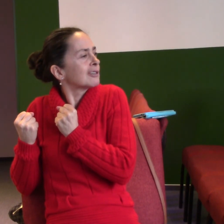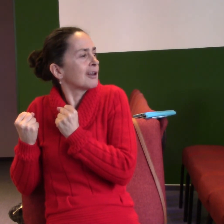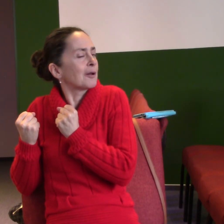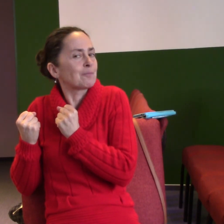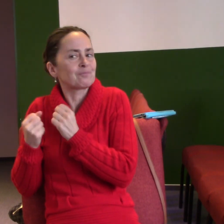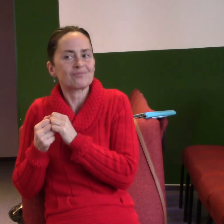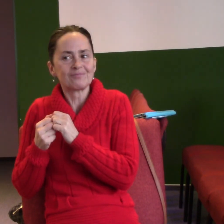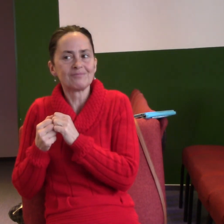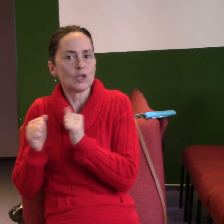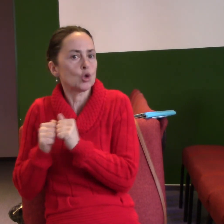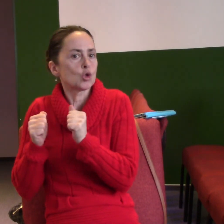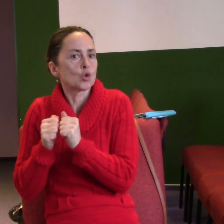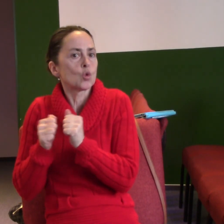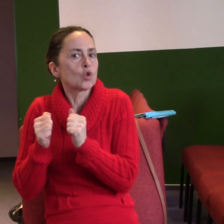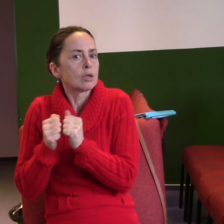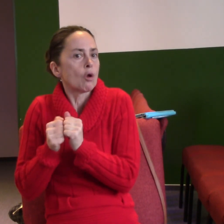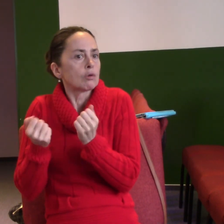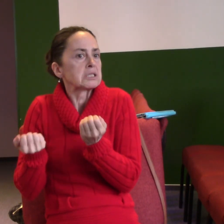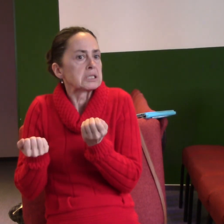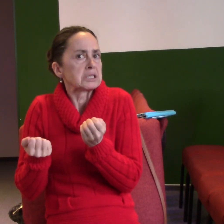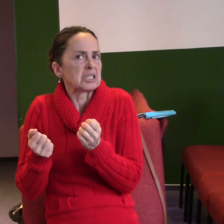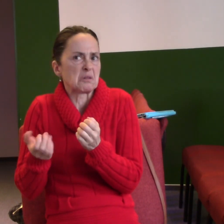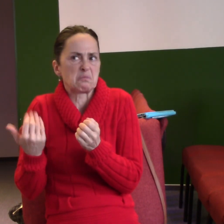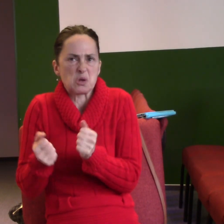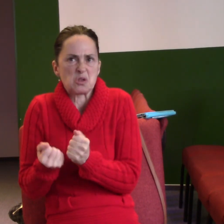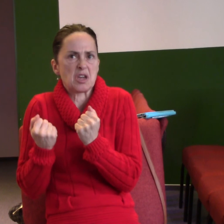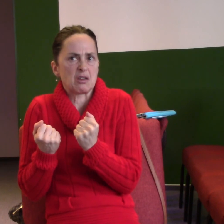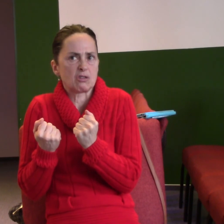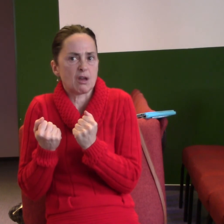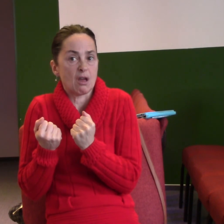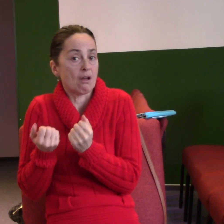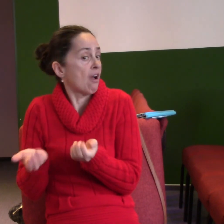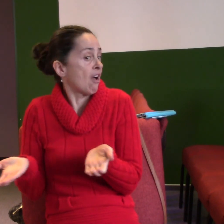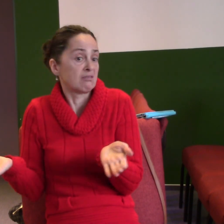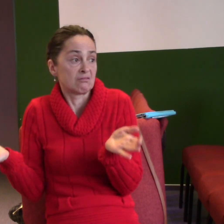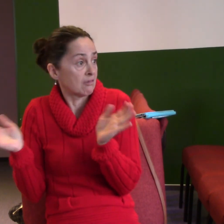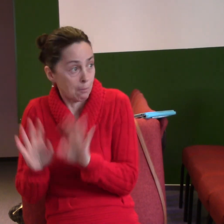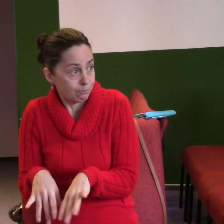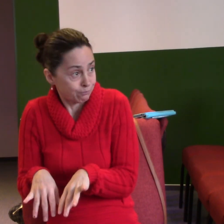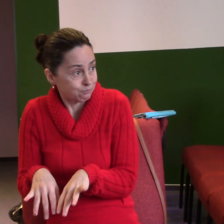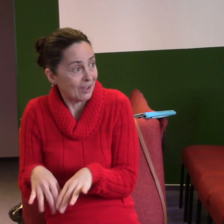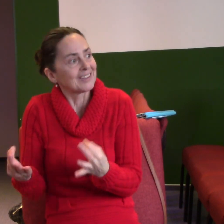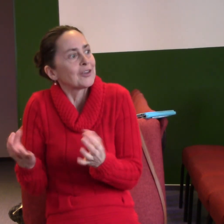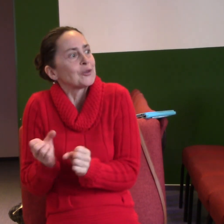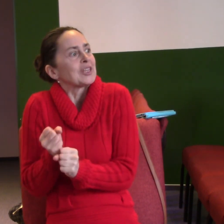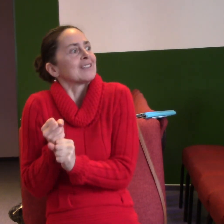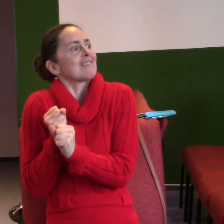tvé zkušenosti by ses měl zhroutit a nejenom si cítil, že tady ti něco drží. Taková jistota, která souvisí s